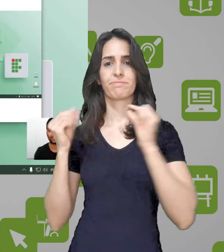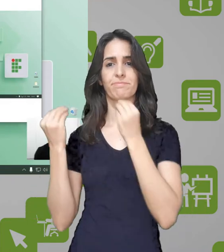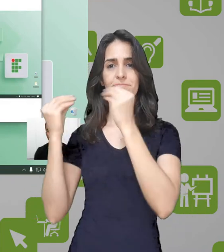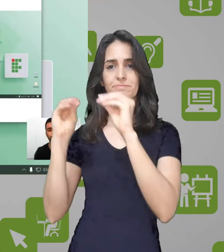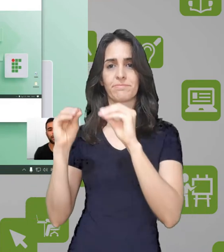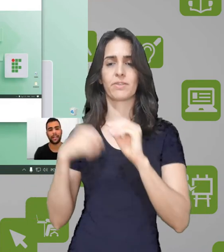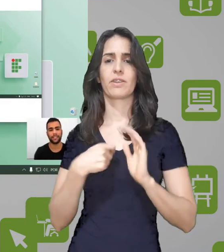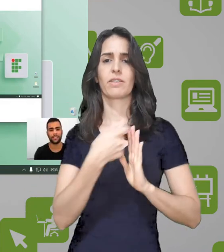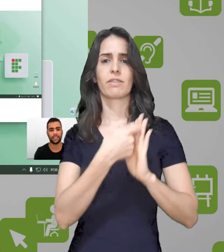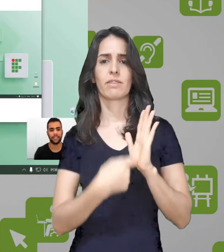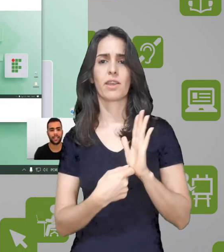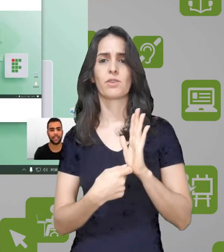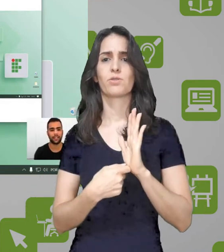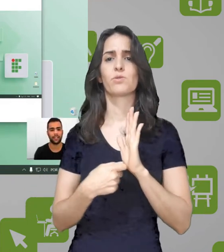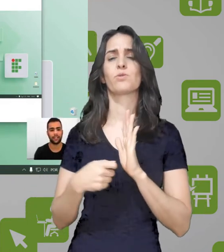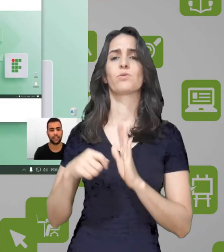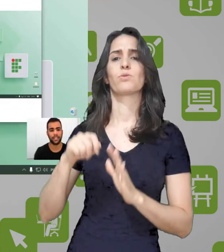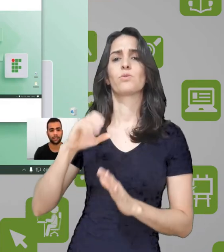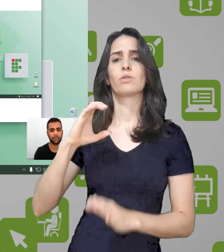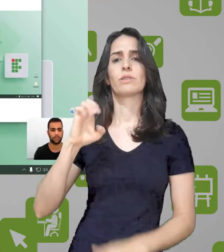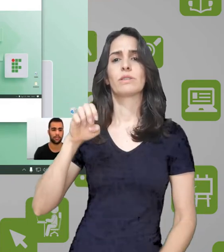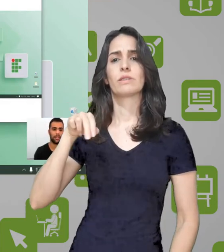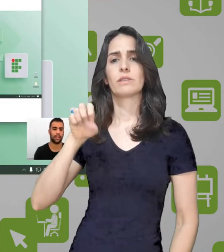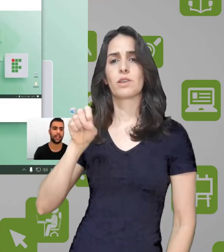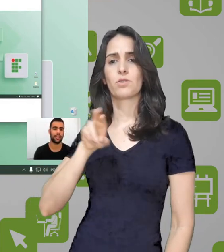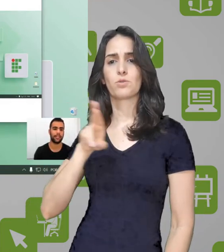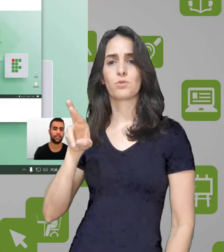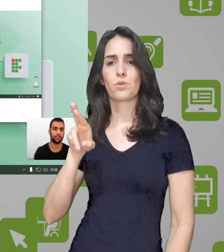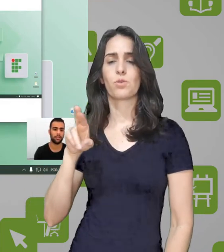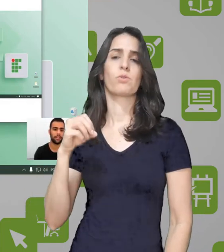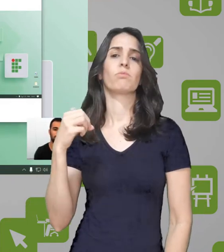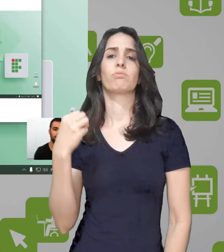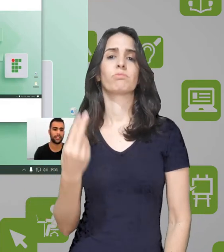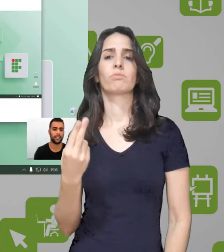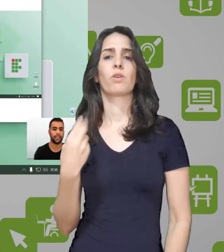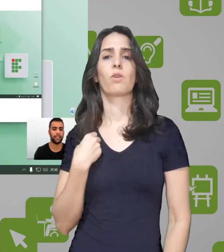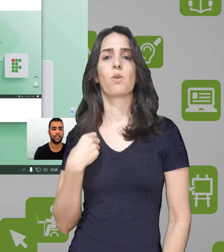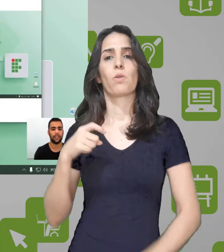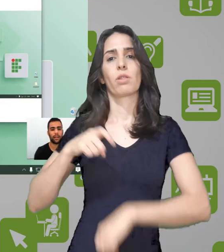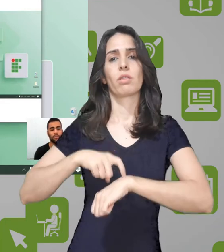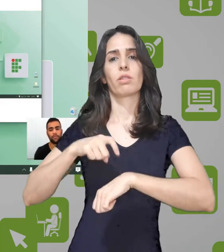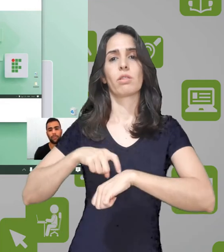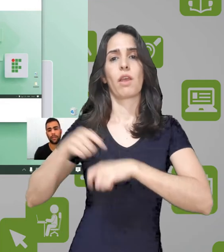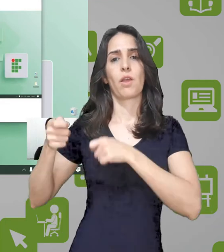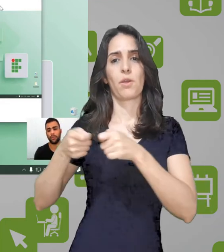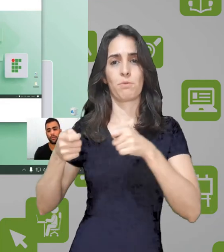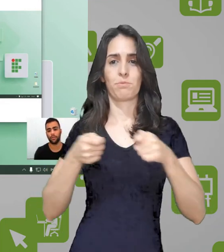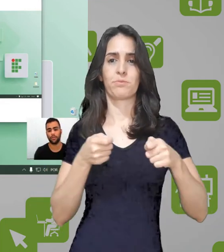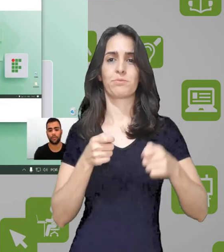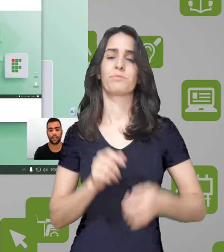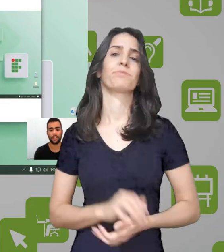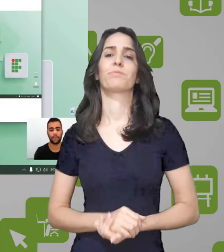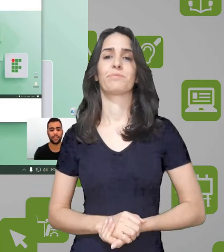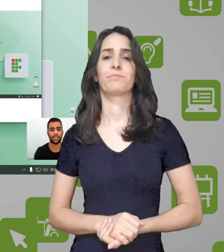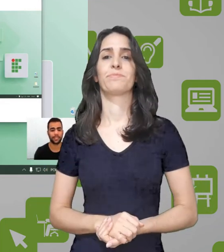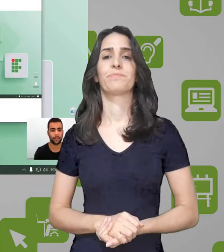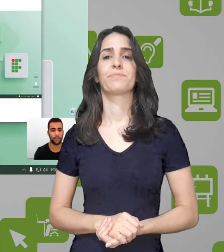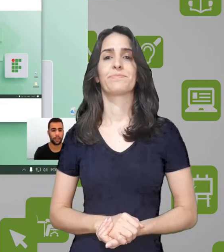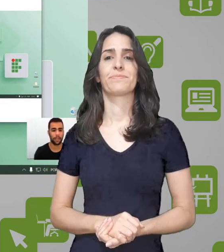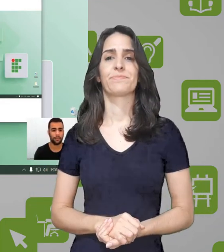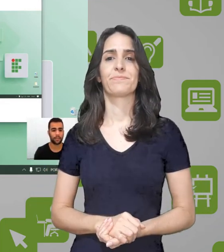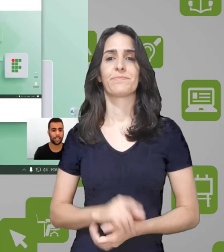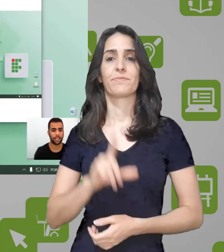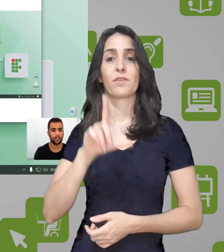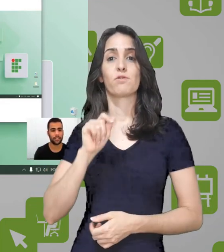adição de imagens na tela, textos, sensores e a temporização.